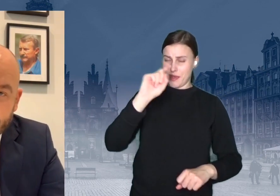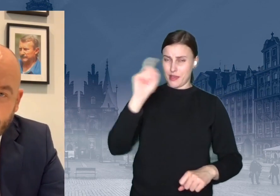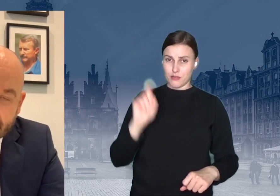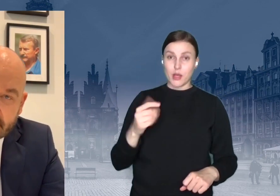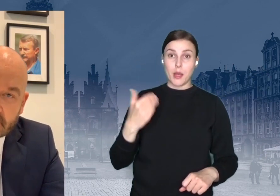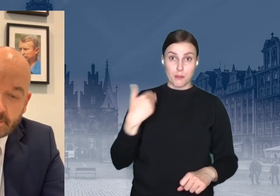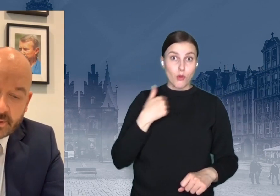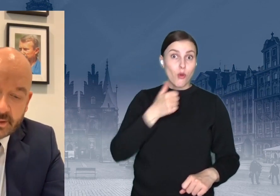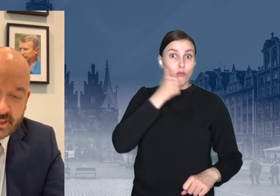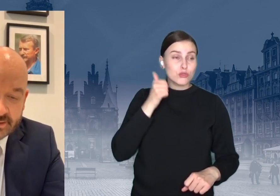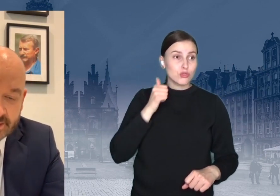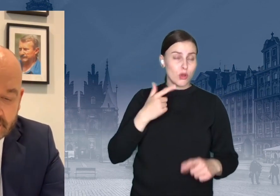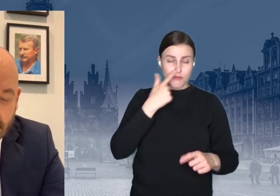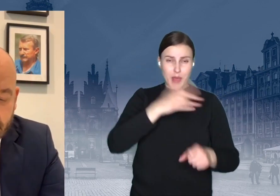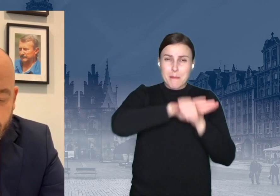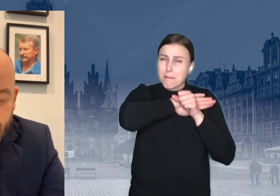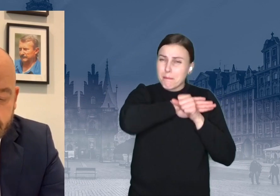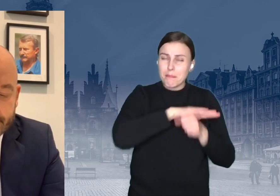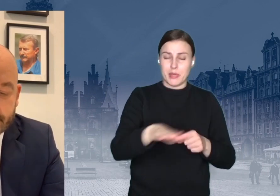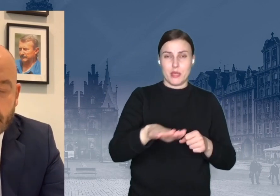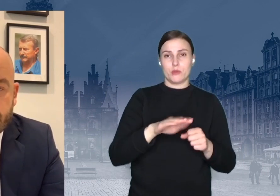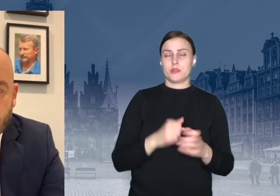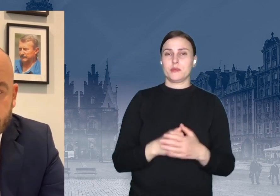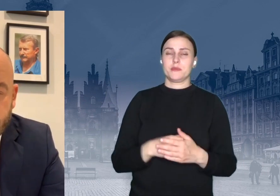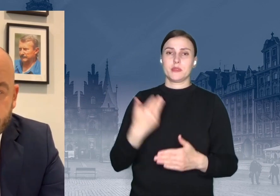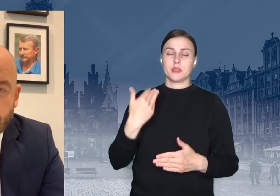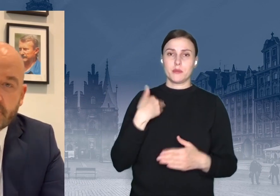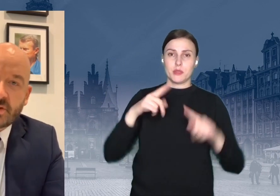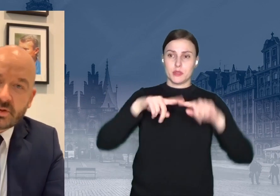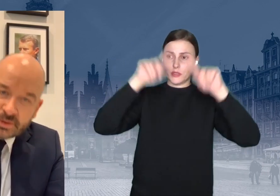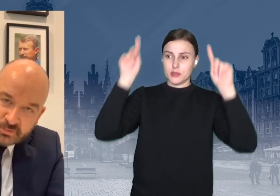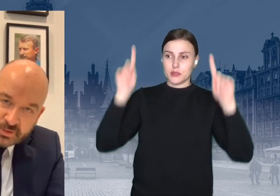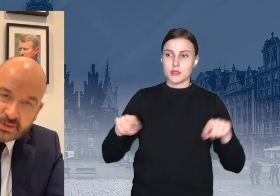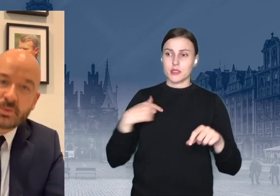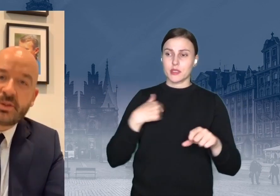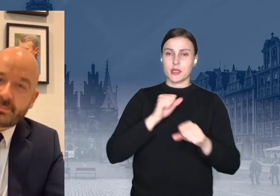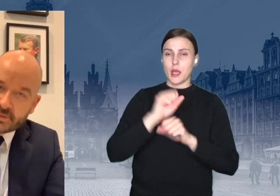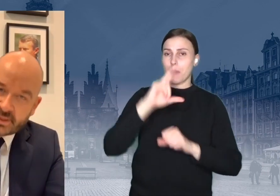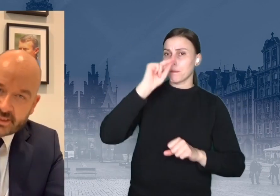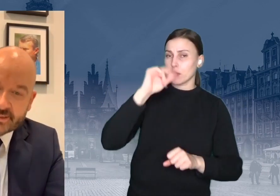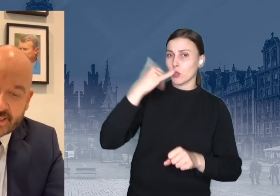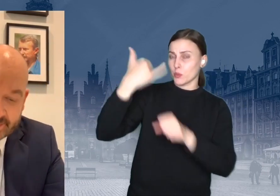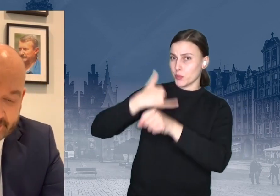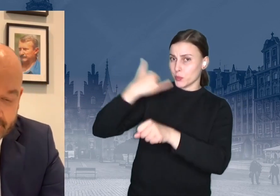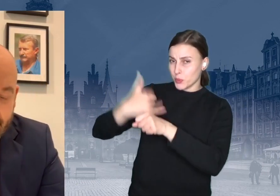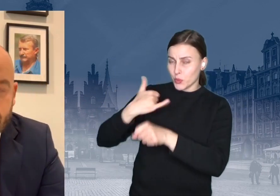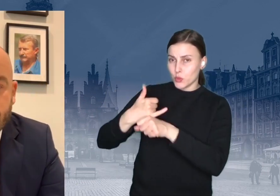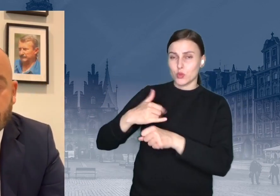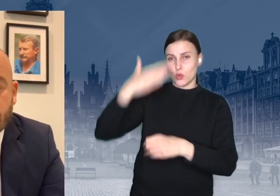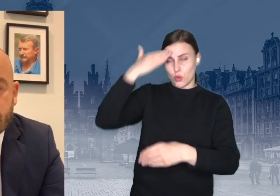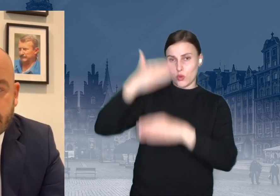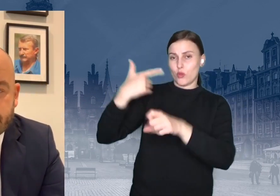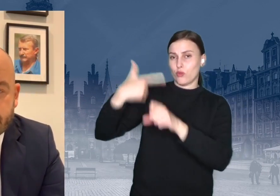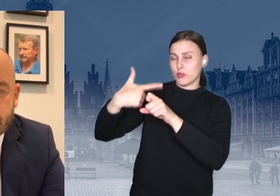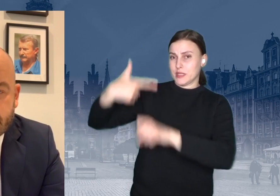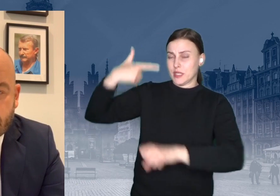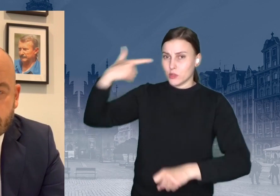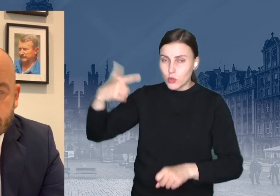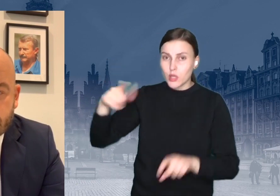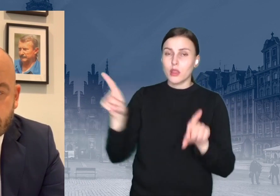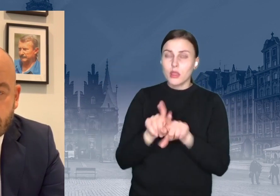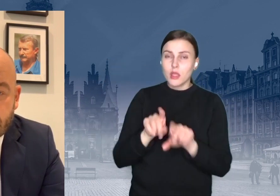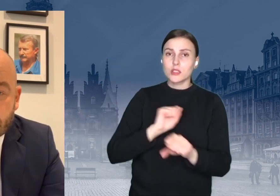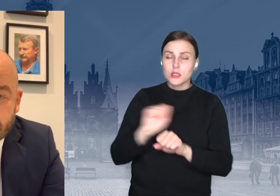komplet. Seanse są w piątki i w soboty o godzinie dwudziestej drugiej, a później jest seans o godzinie